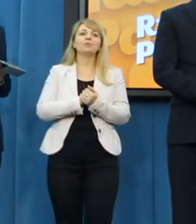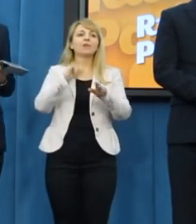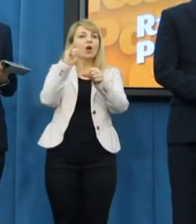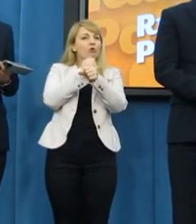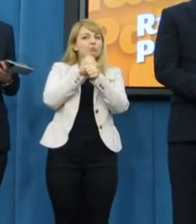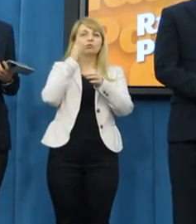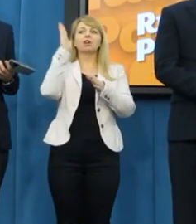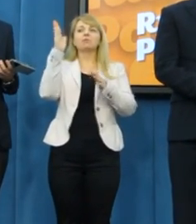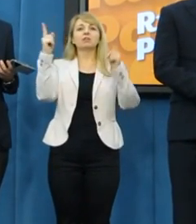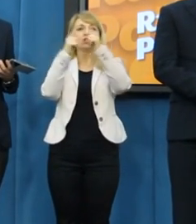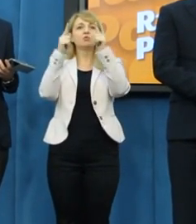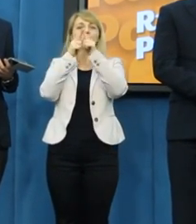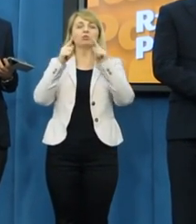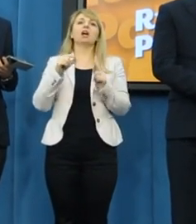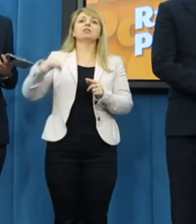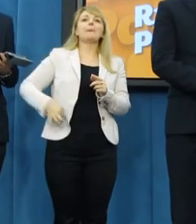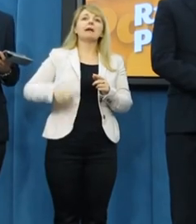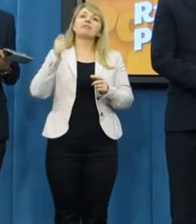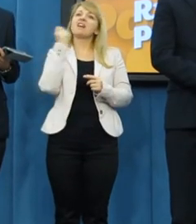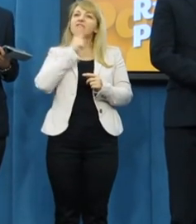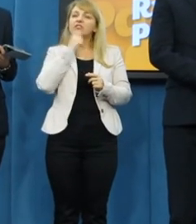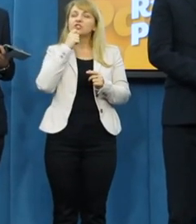spotkania Aleksander Kwaśniewski,